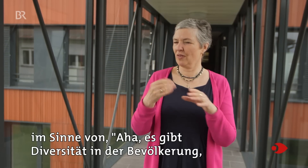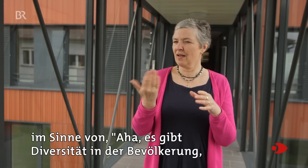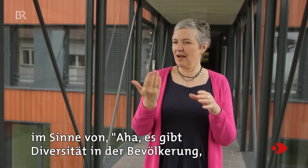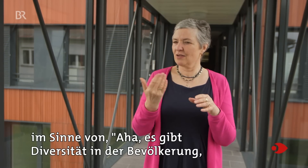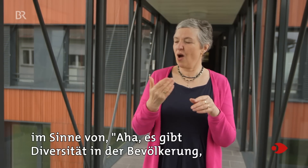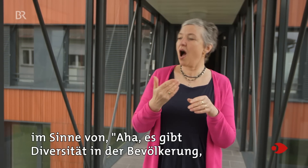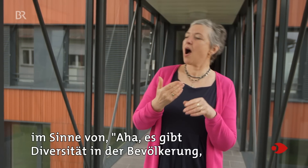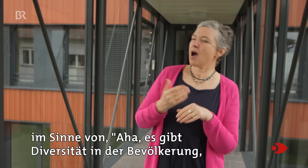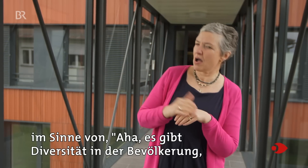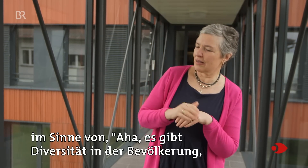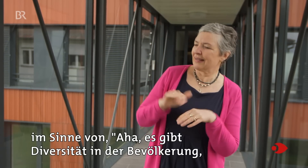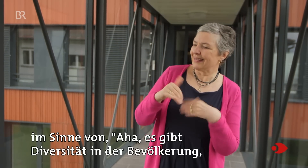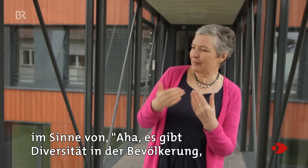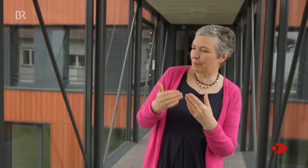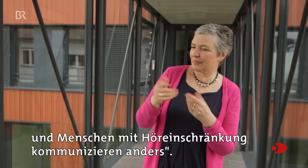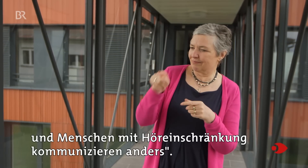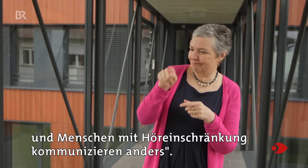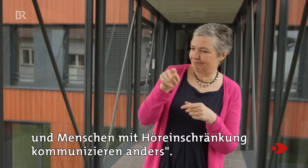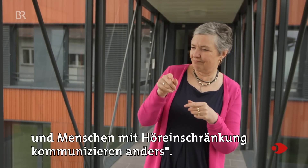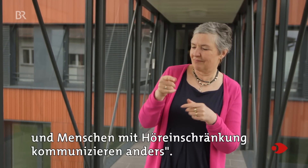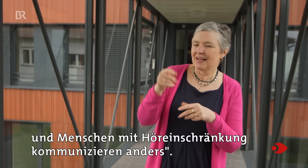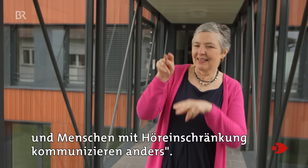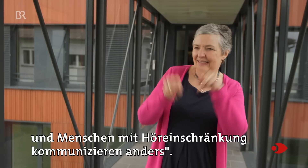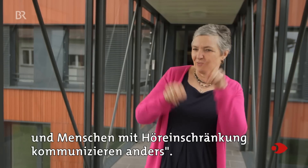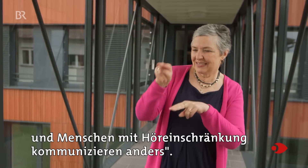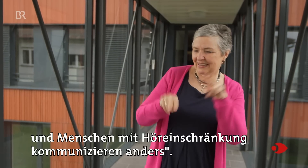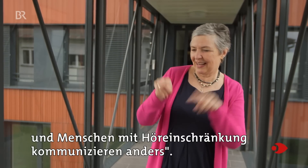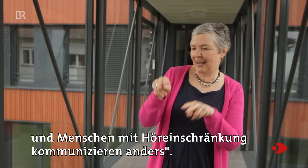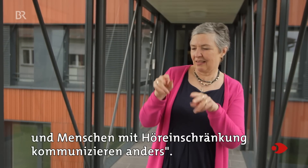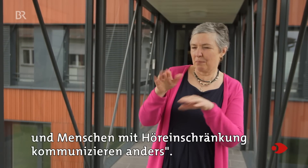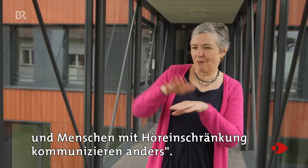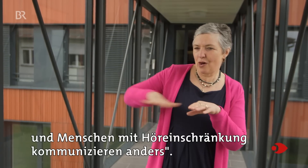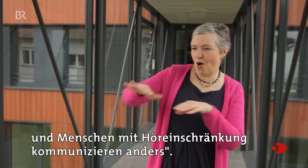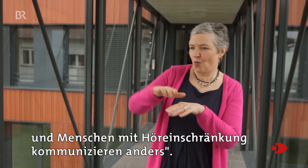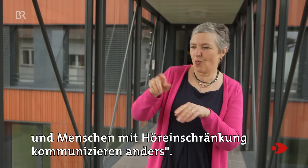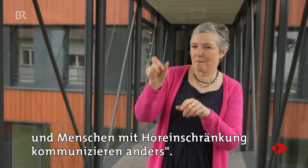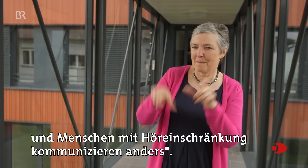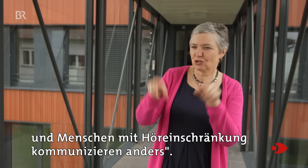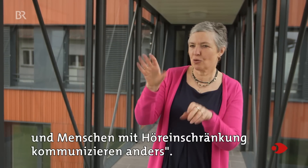gibt Diversität in der Bevölkerung und Menschen mit Höreinschränkung kommunizieren anders.